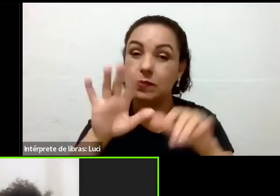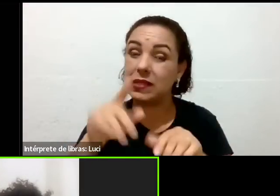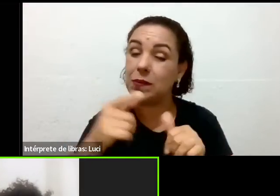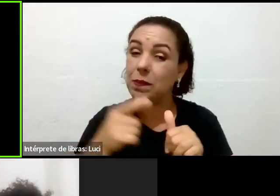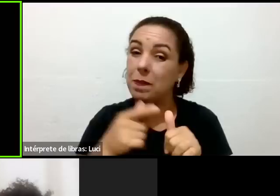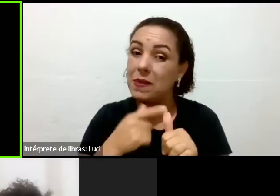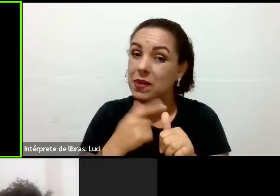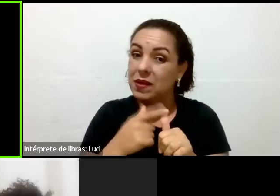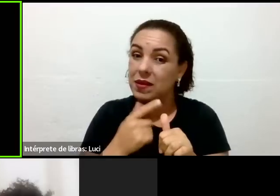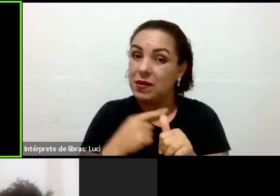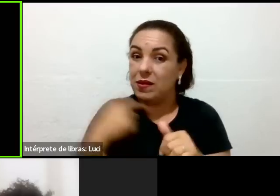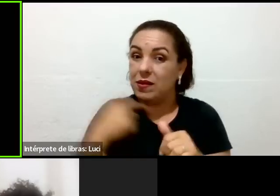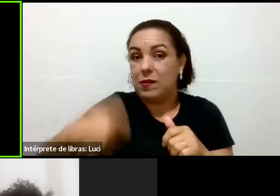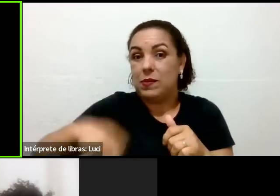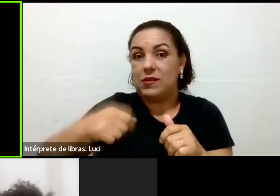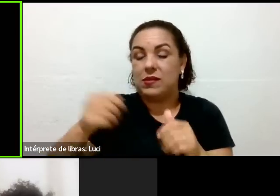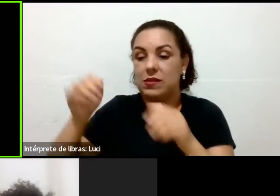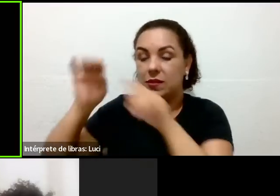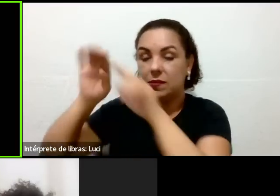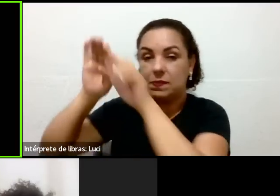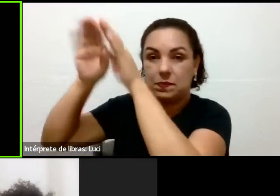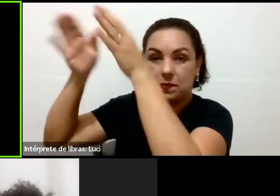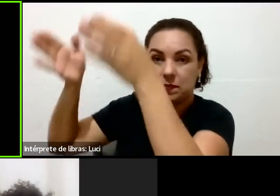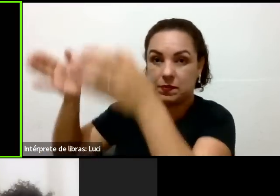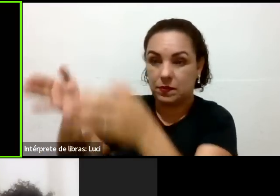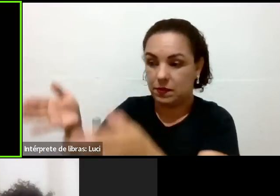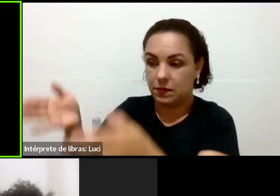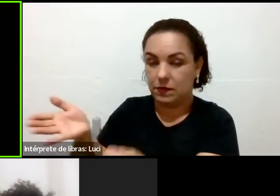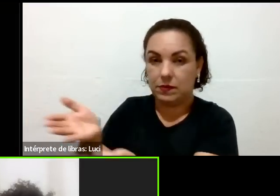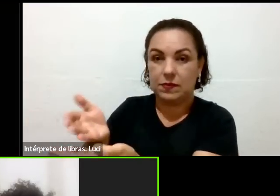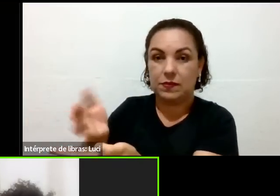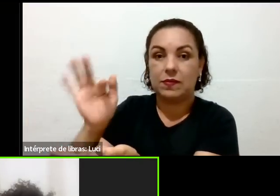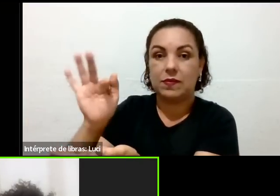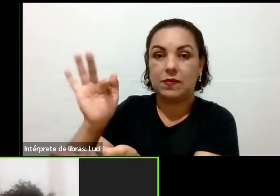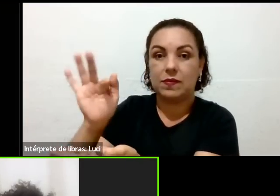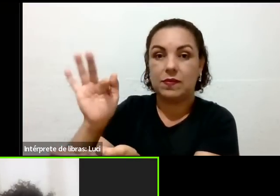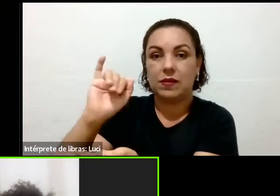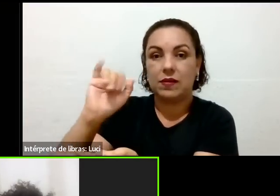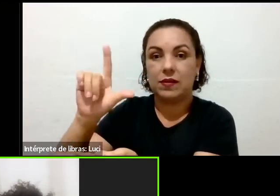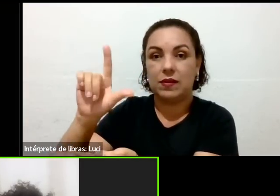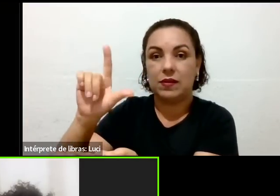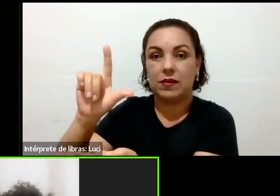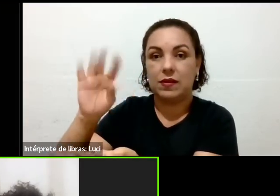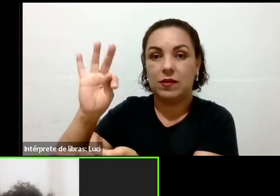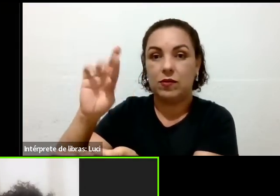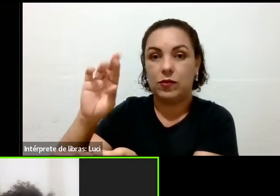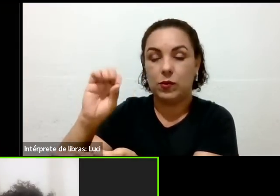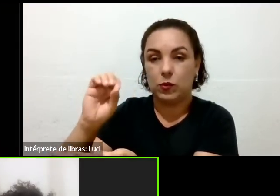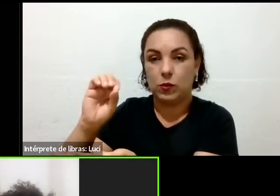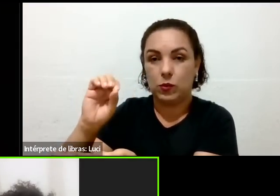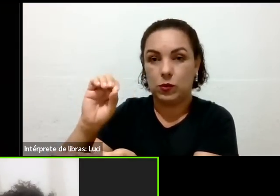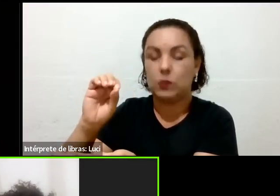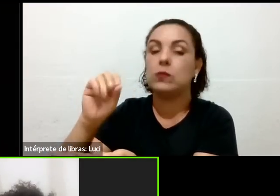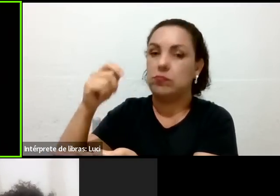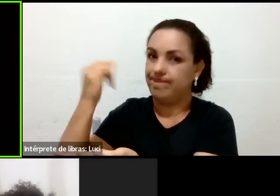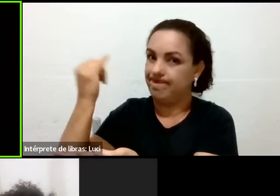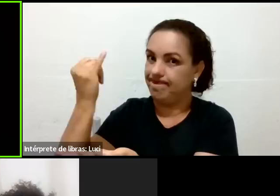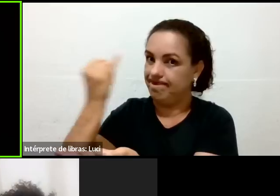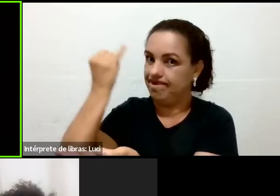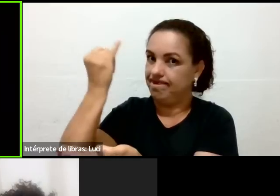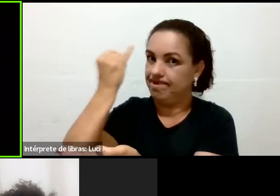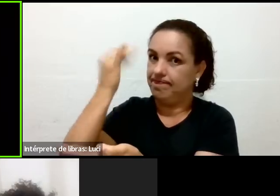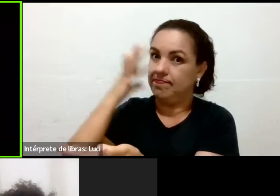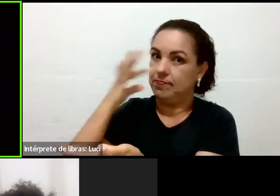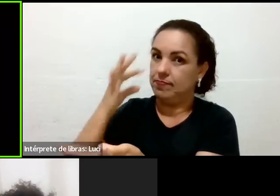quando você tem um filtro de barro, que a água, ela desce por gravidade, a